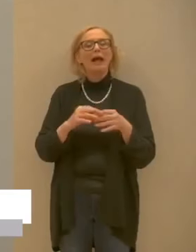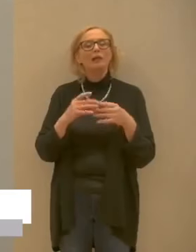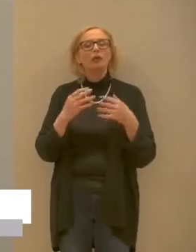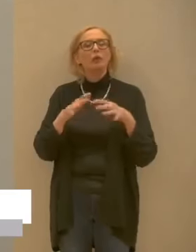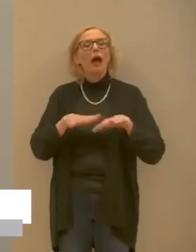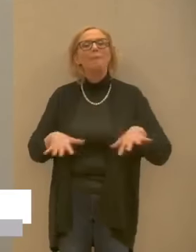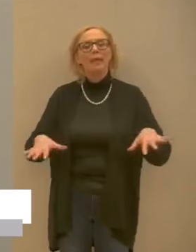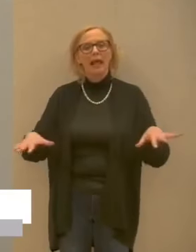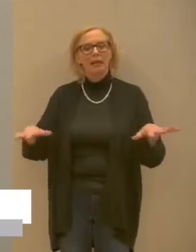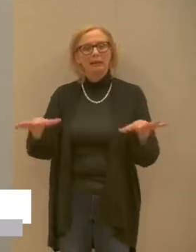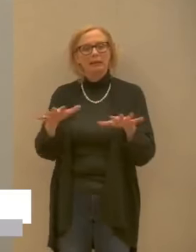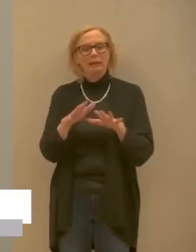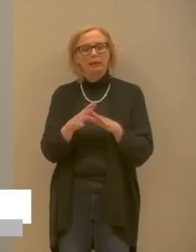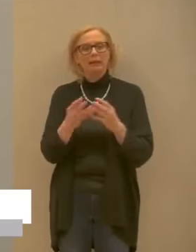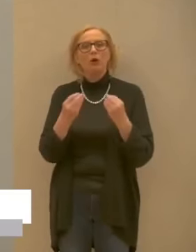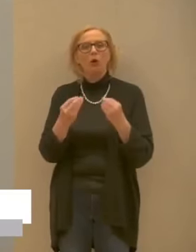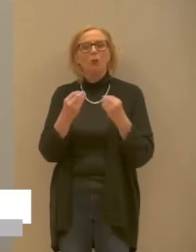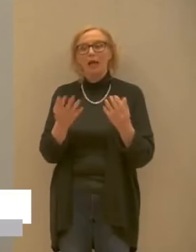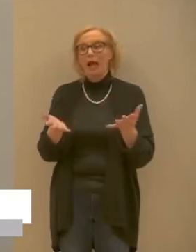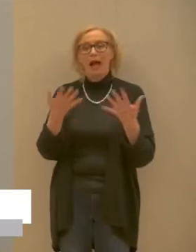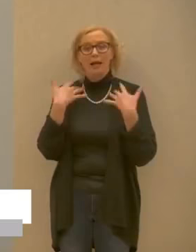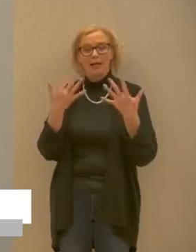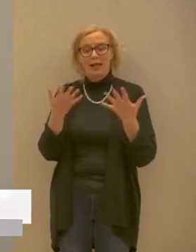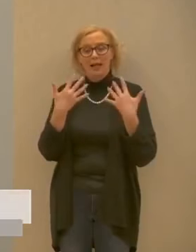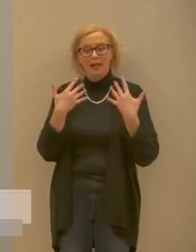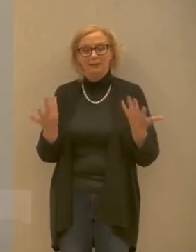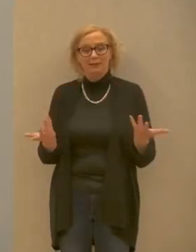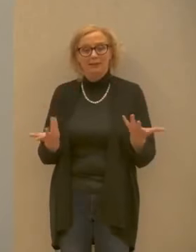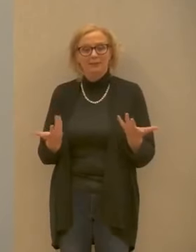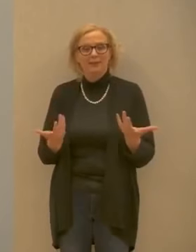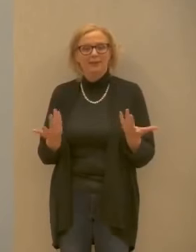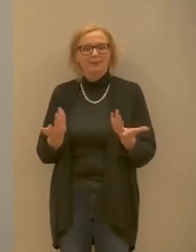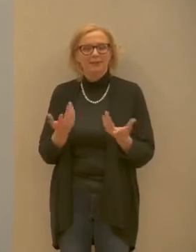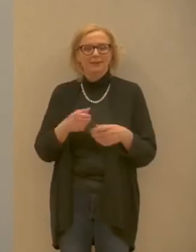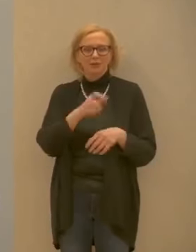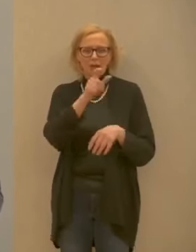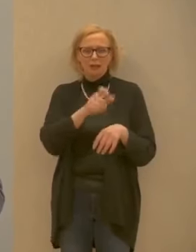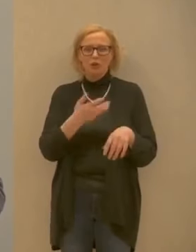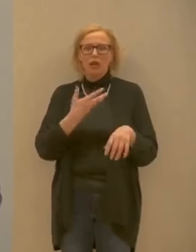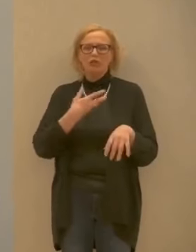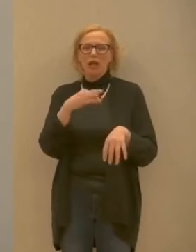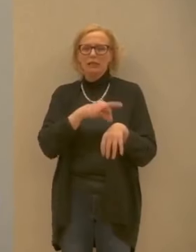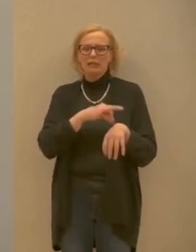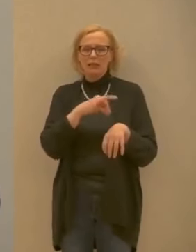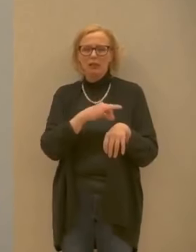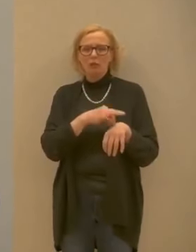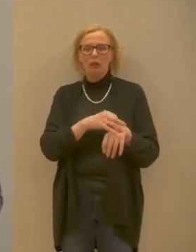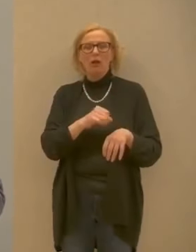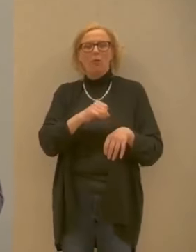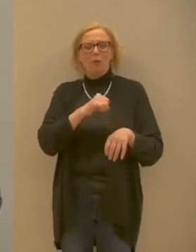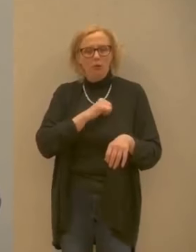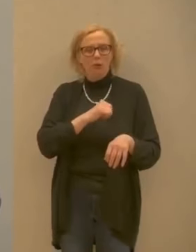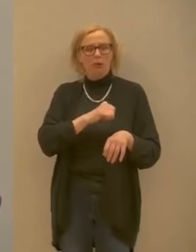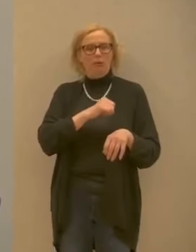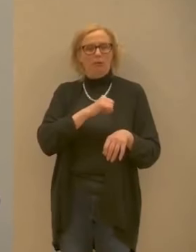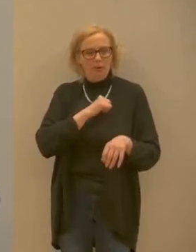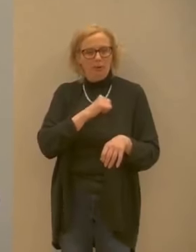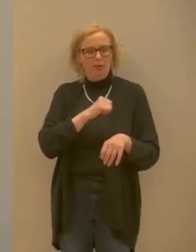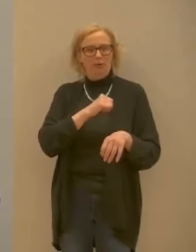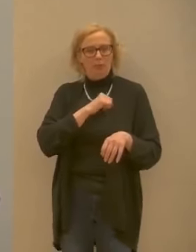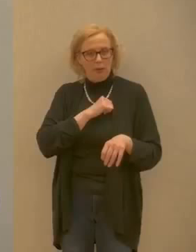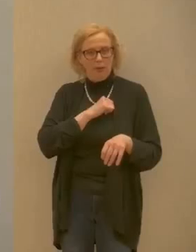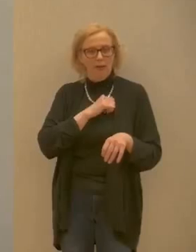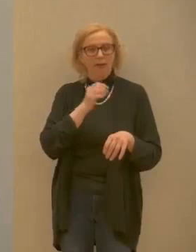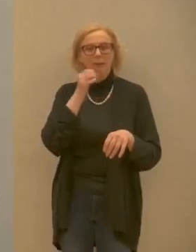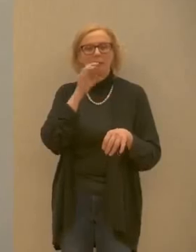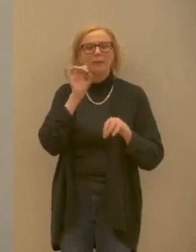trasmissione più importante è la via aerea sappiamo che la persona sintomatica chiaramente tossendo con la tosse tramite